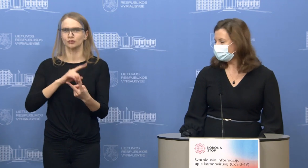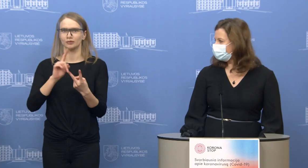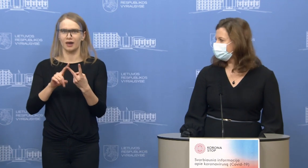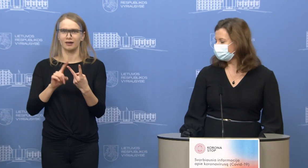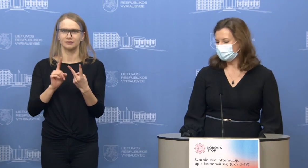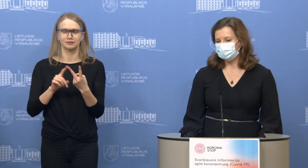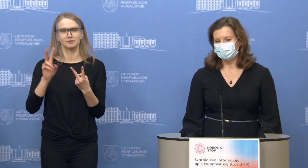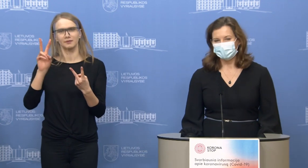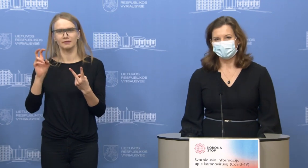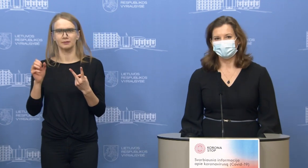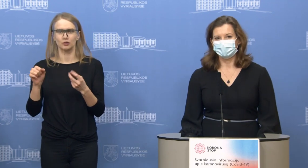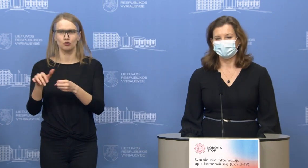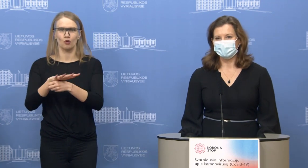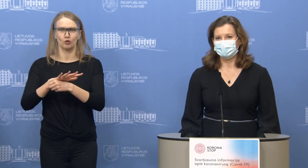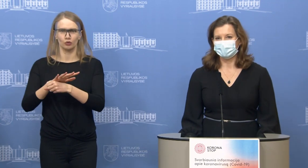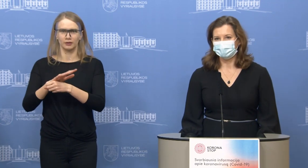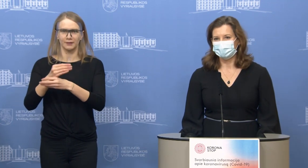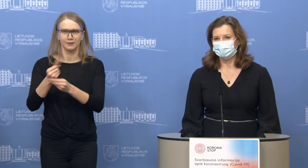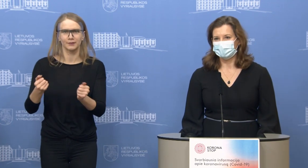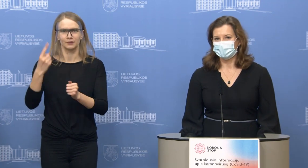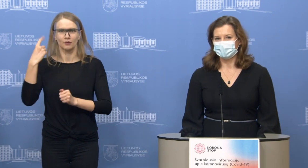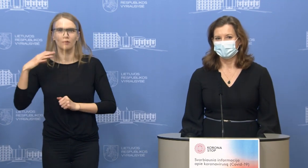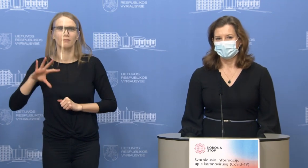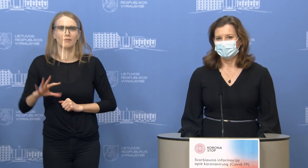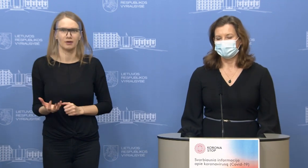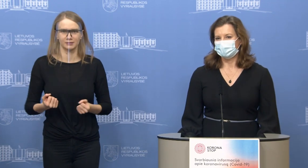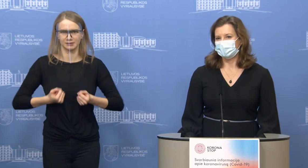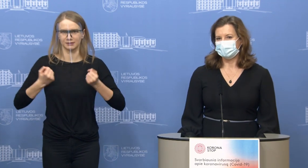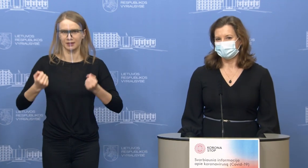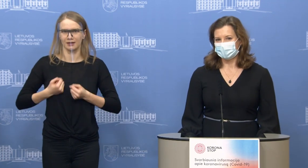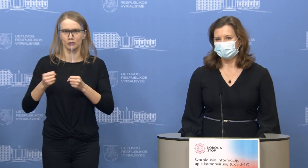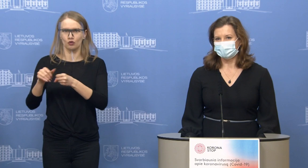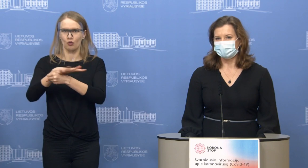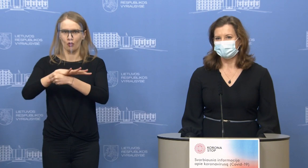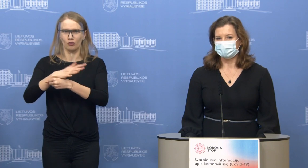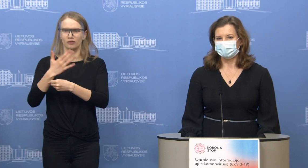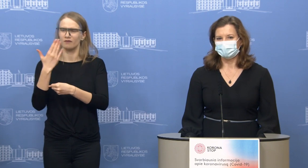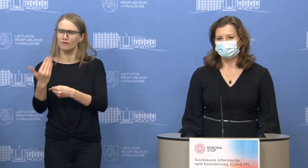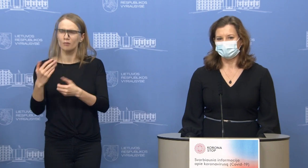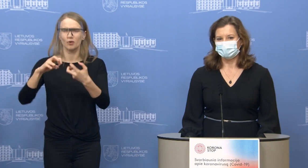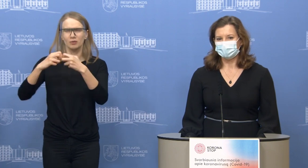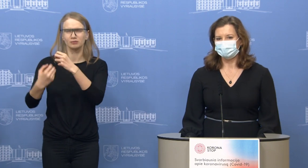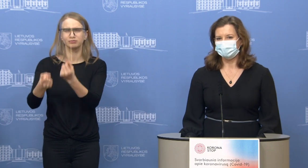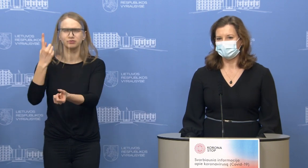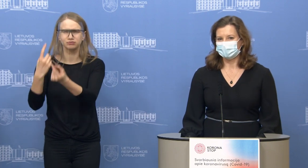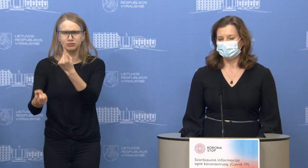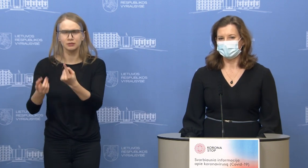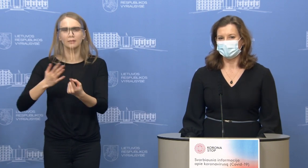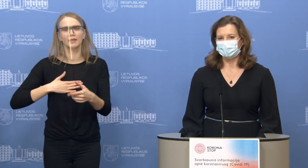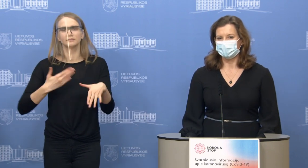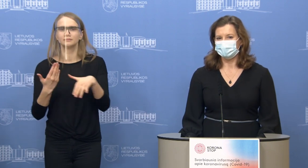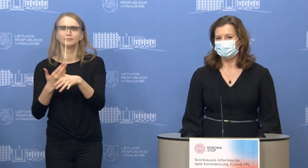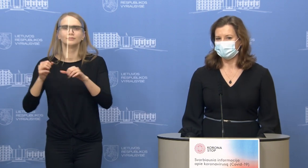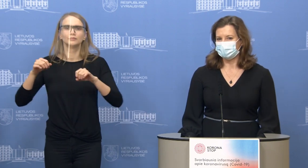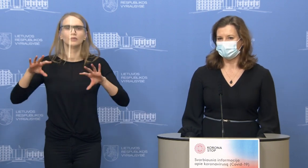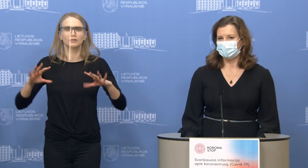antras ginklas prieš COVID-ą, kur irgi mes startavome pirmąją savaitę. Ir taip pat mūsų svetainėje